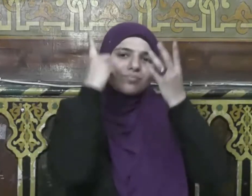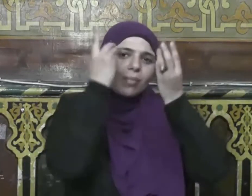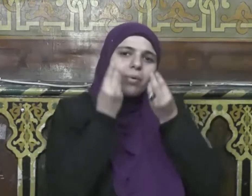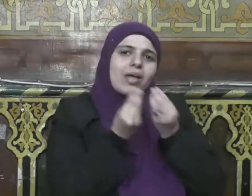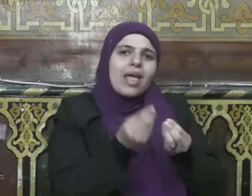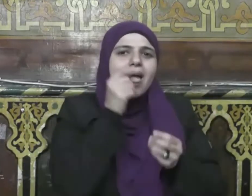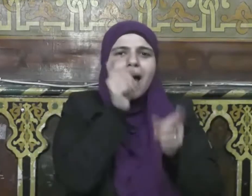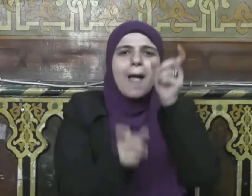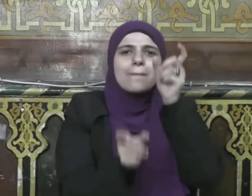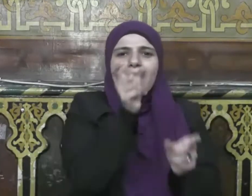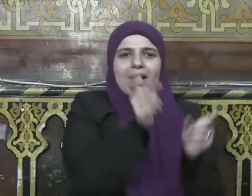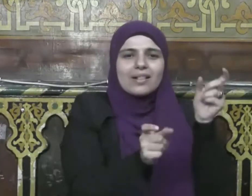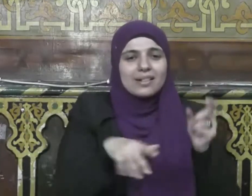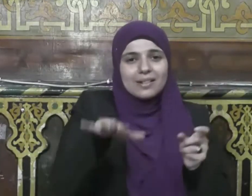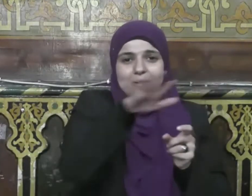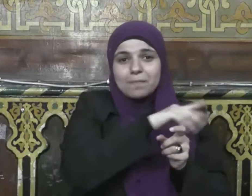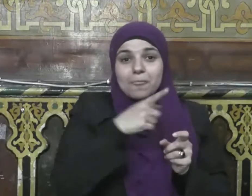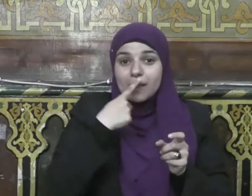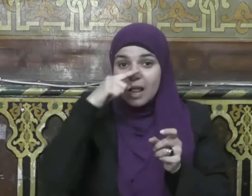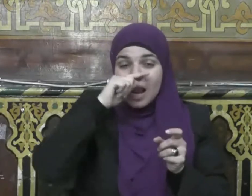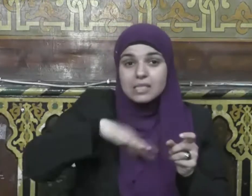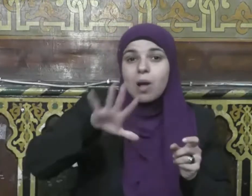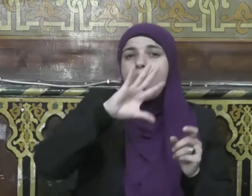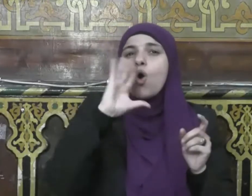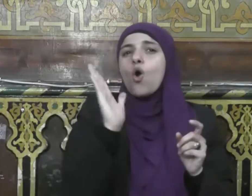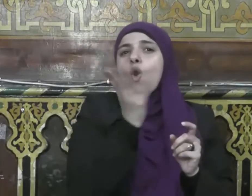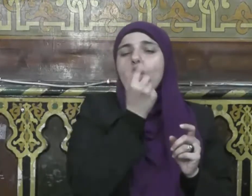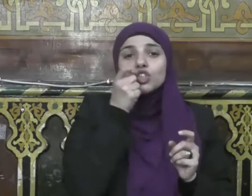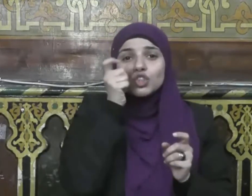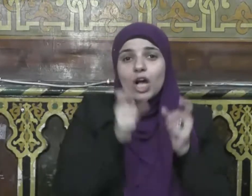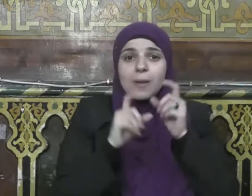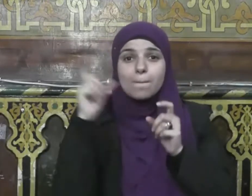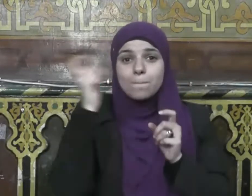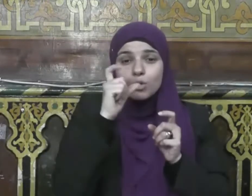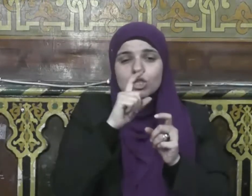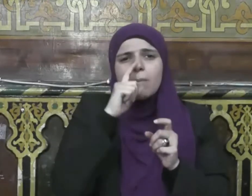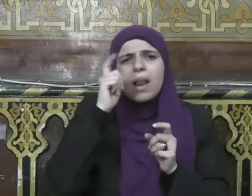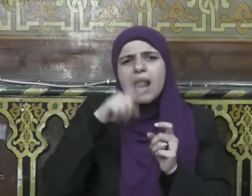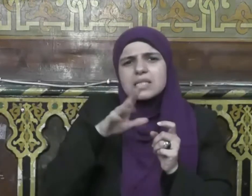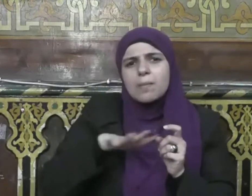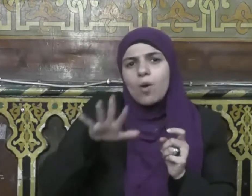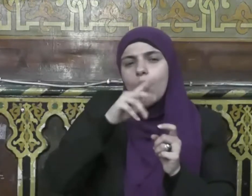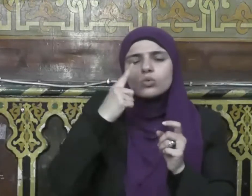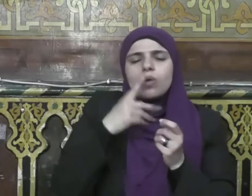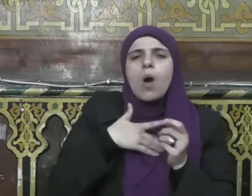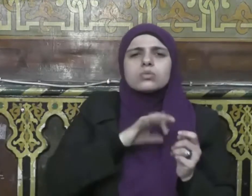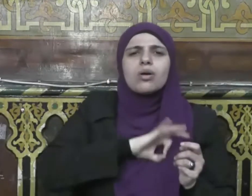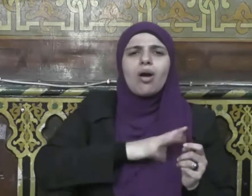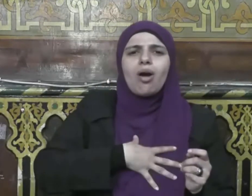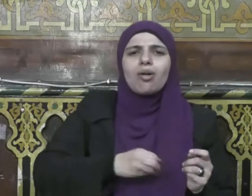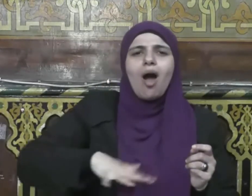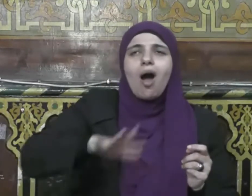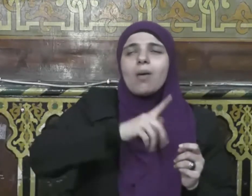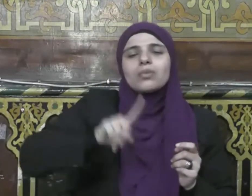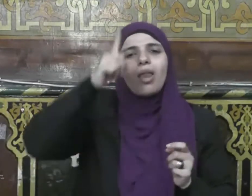يتعرض فيها لرحمات الله عز وجل حيث يقول نبينا صلى الله عليه